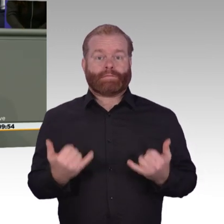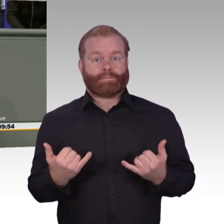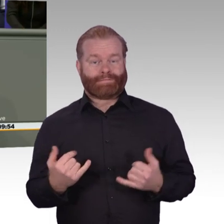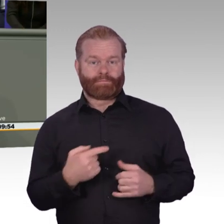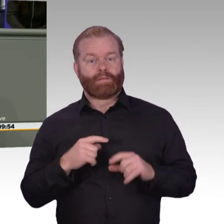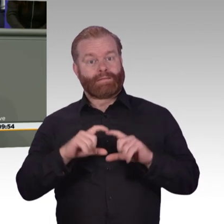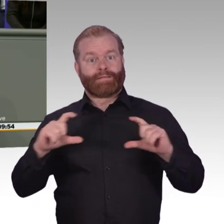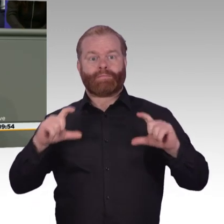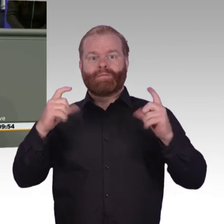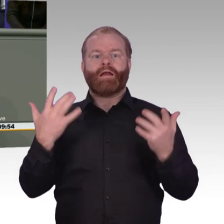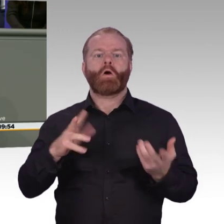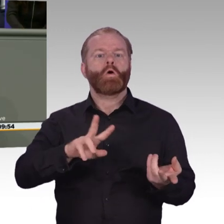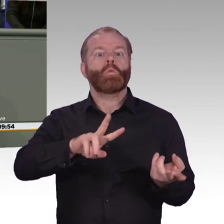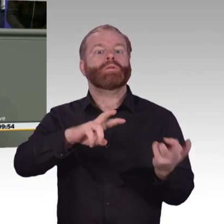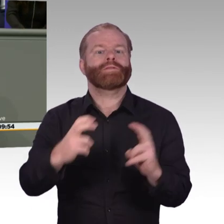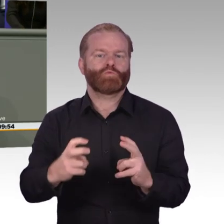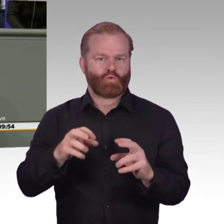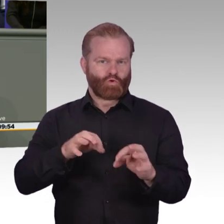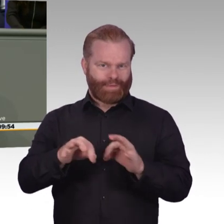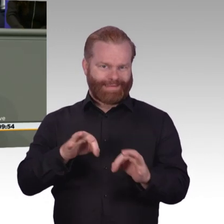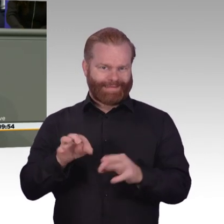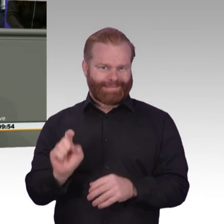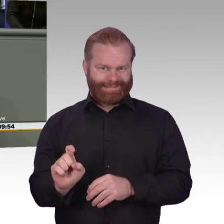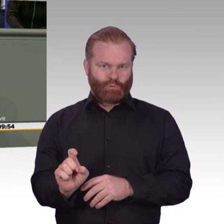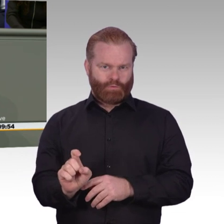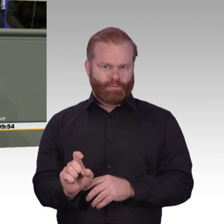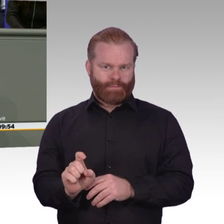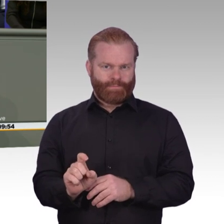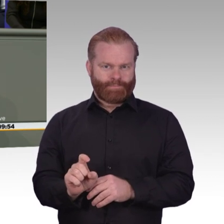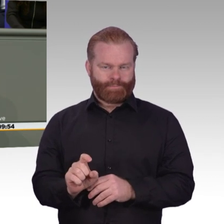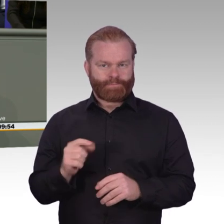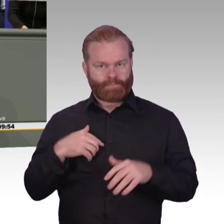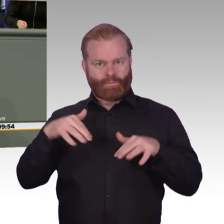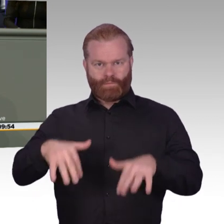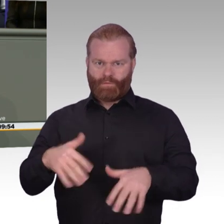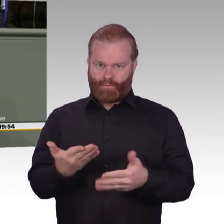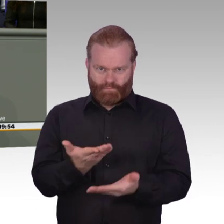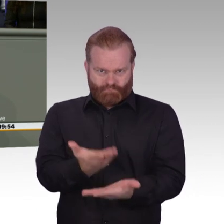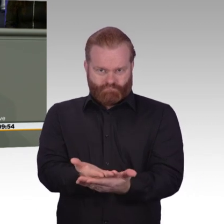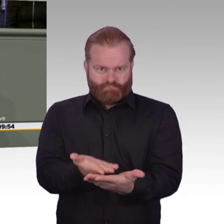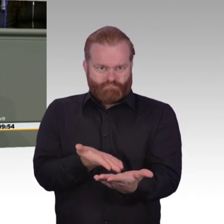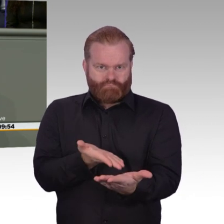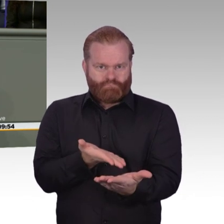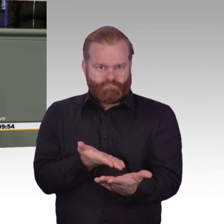klar geworden, es ist vielleicht sogar noch schlimmer. Es ist vielleicht sogar noch schlimmer, weil die Probleme werden ja richtigerweise erkannt.